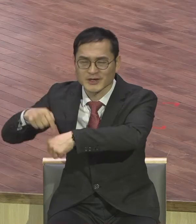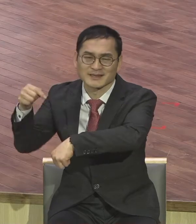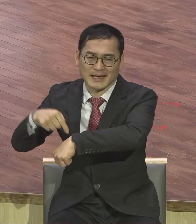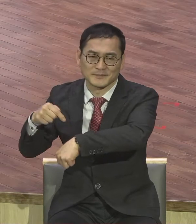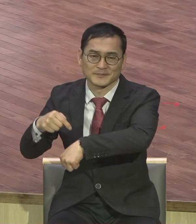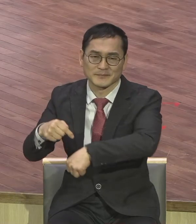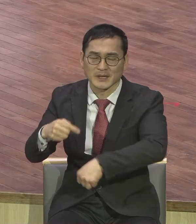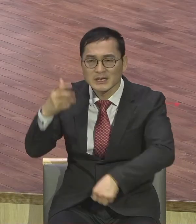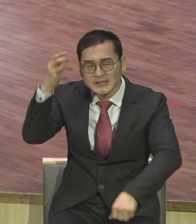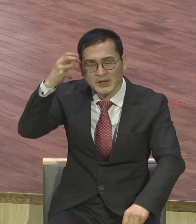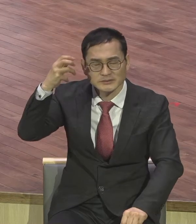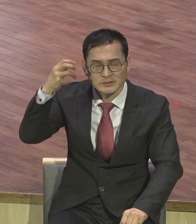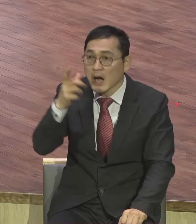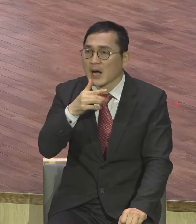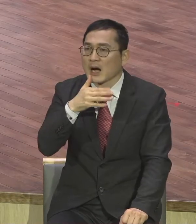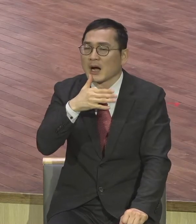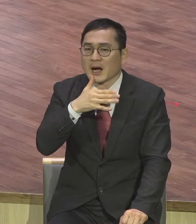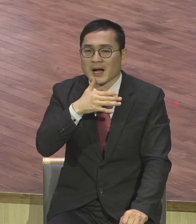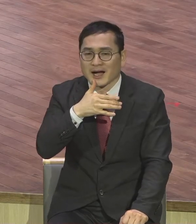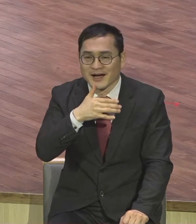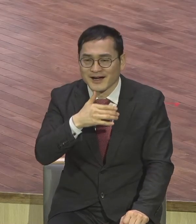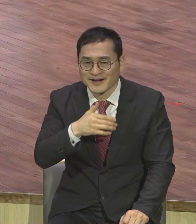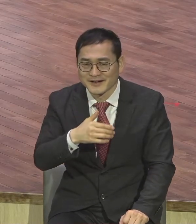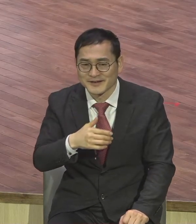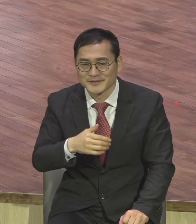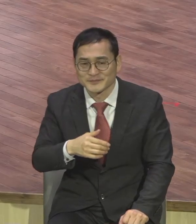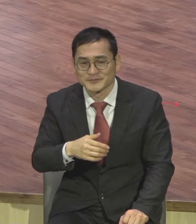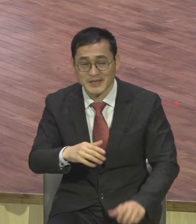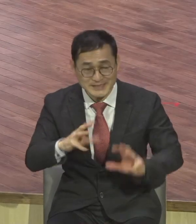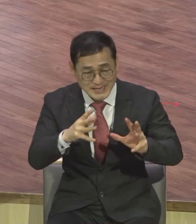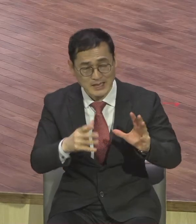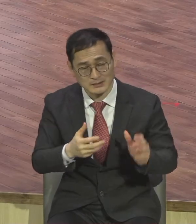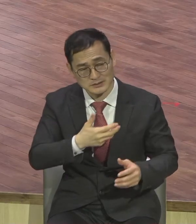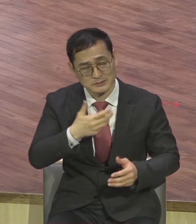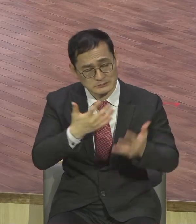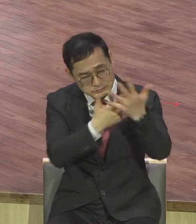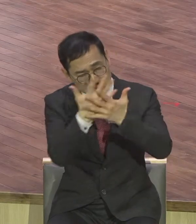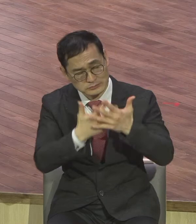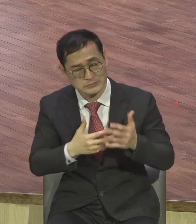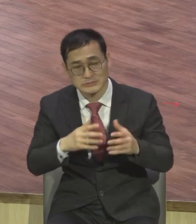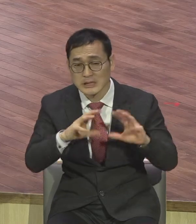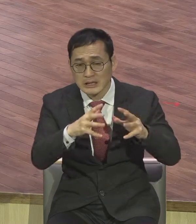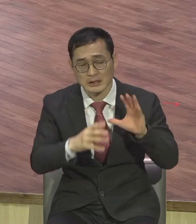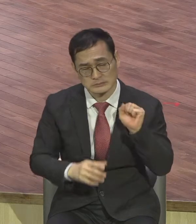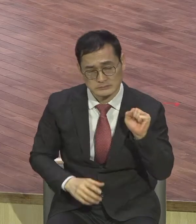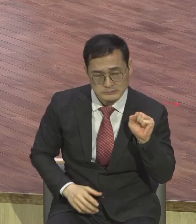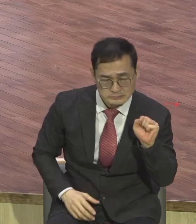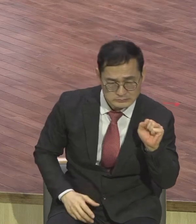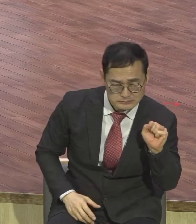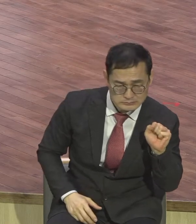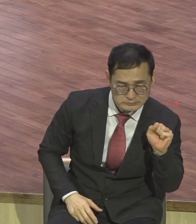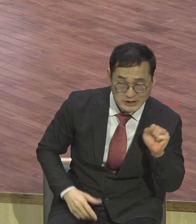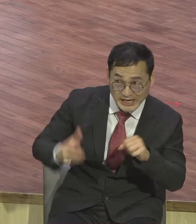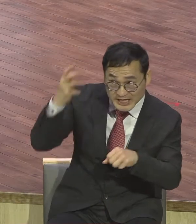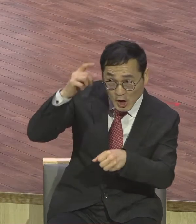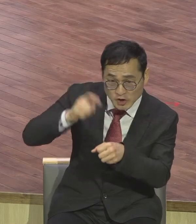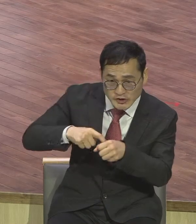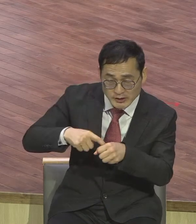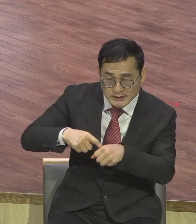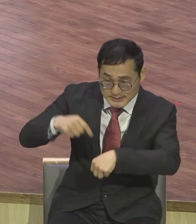이 시간은 여러분이 영적으로 깨워서 말씀을 올바로 깨닫고 언약으로 붙잡고 말씀의 달인 현장의 달인으로 설 수 있는